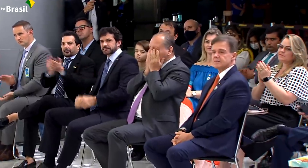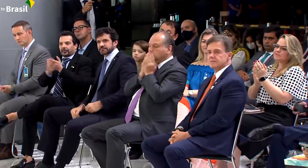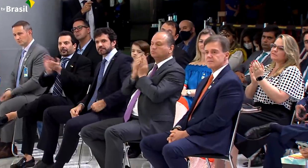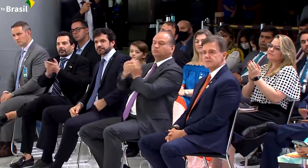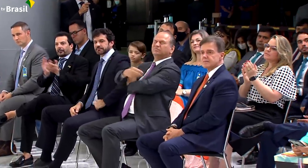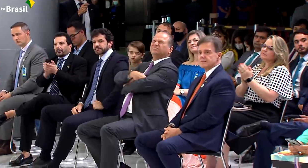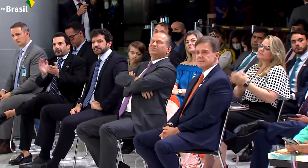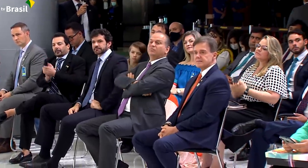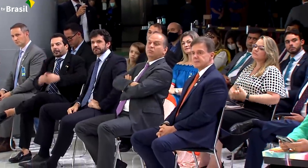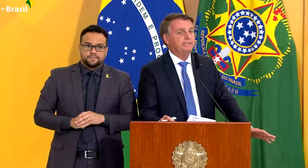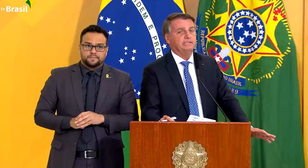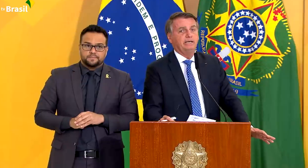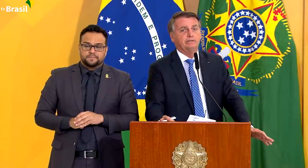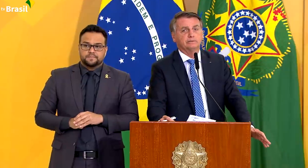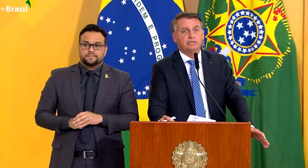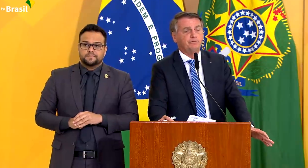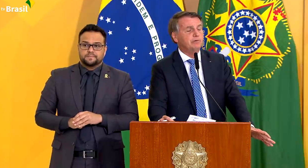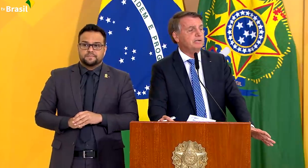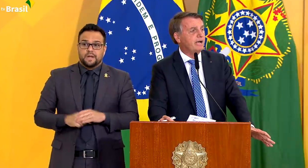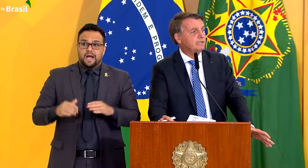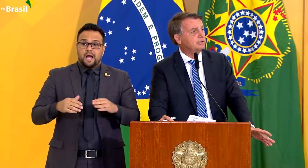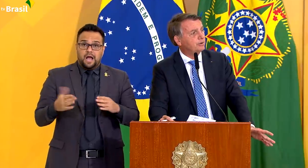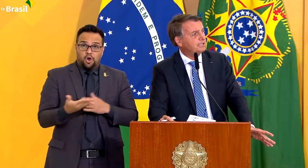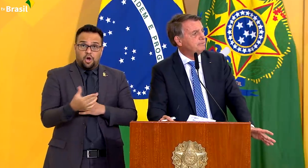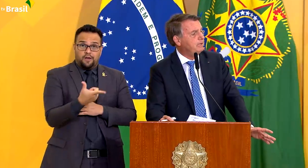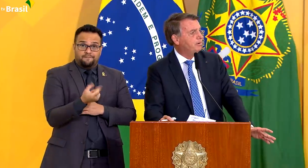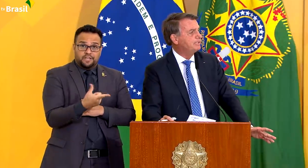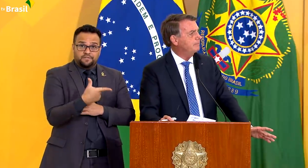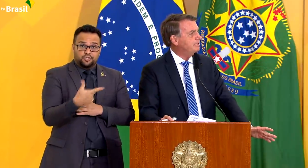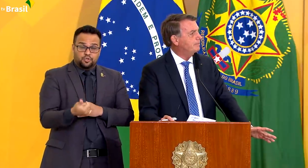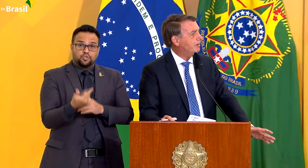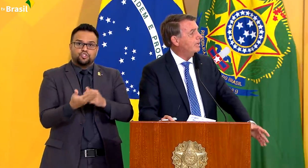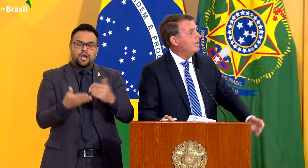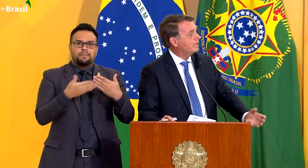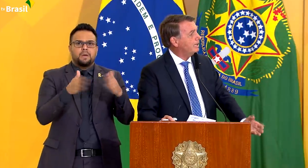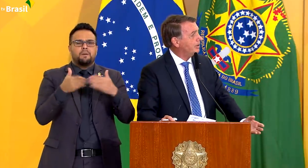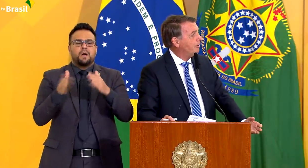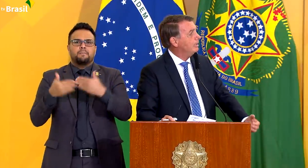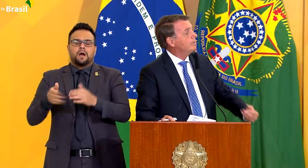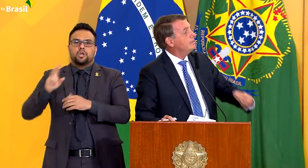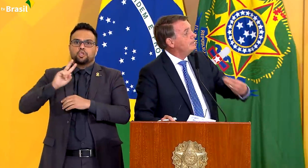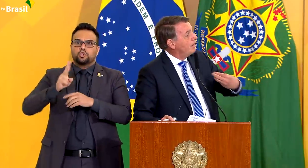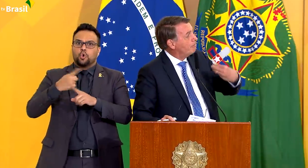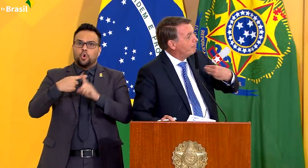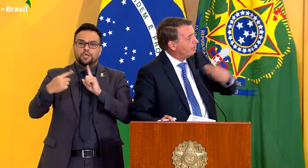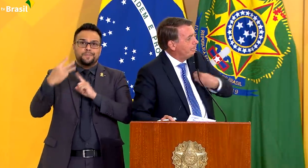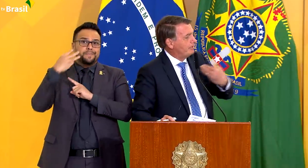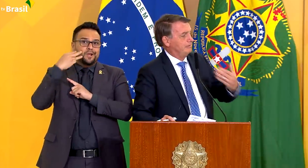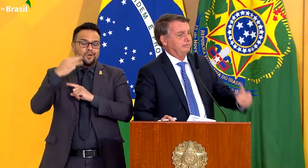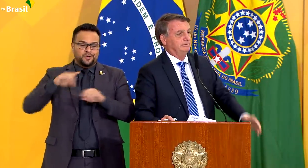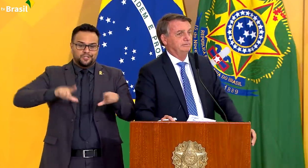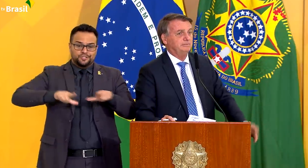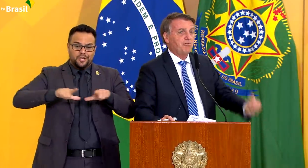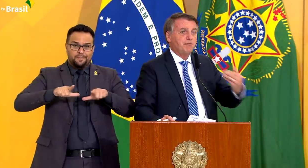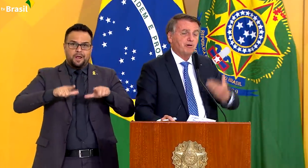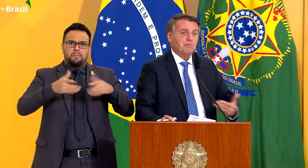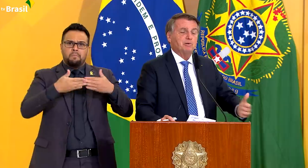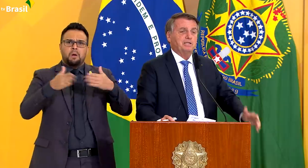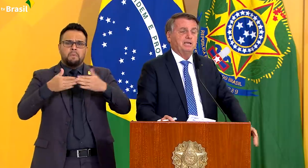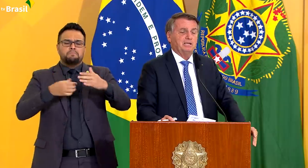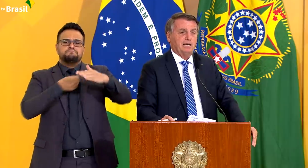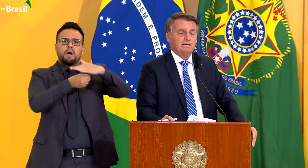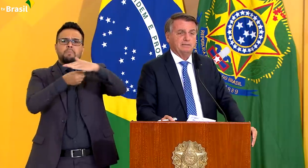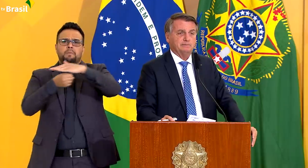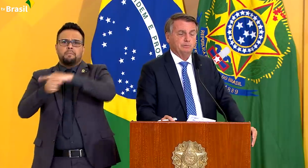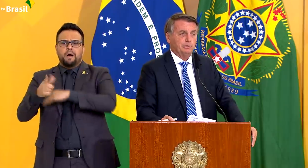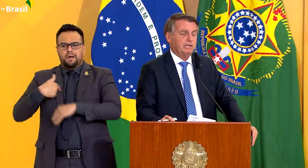e no corrente ano já foram criados dois milhões e meio de emprego. Quem criou? Não fui eu, não foi